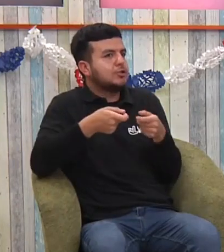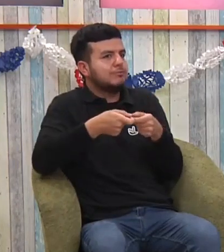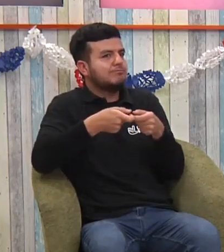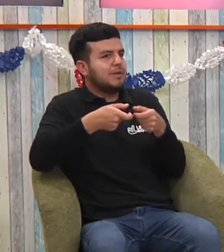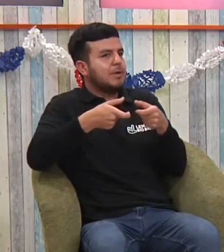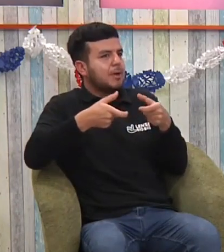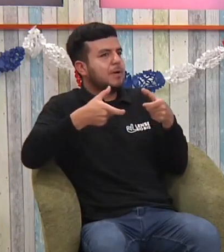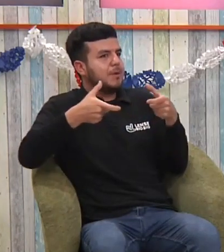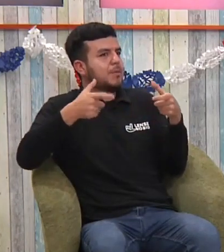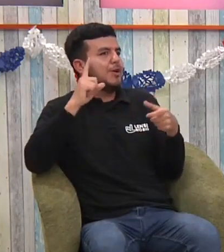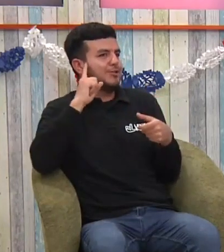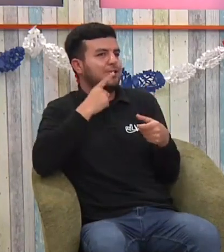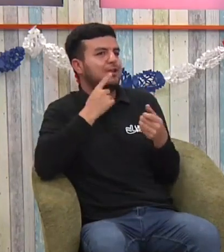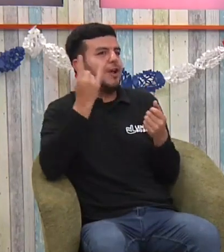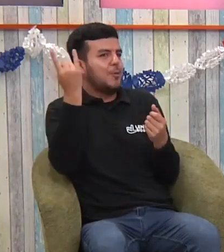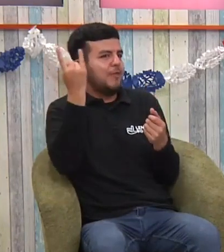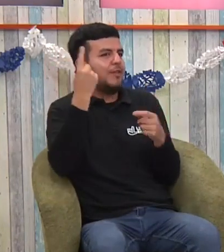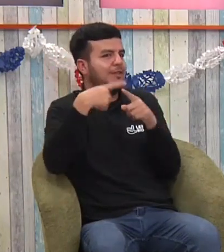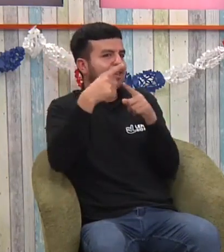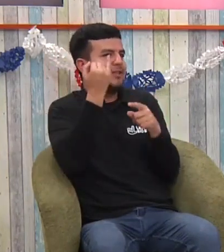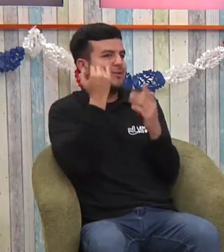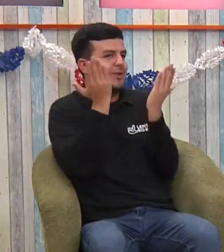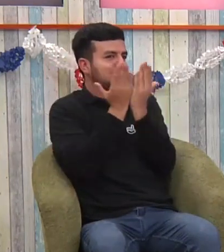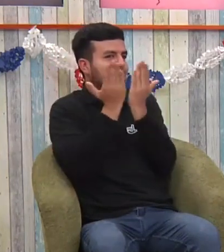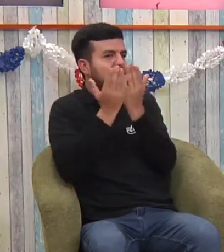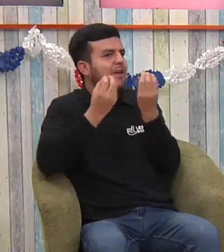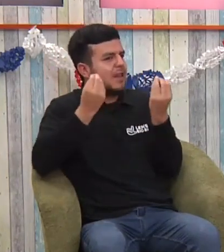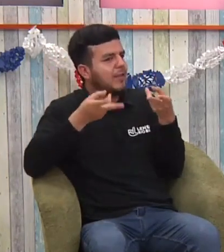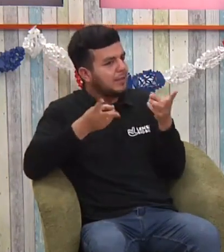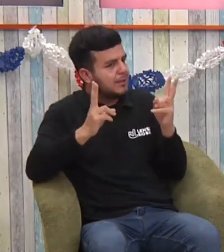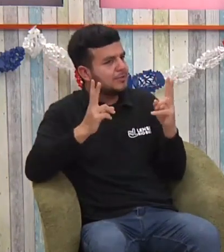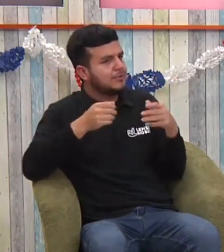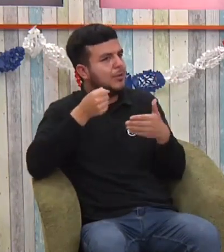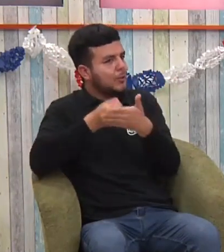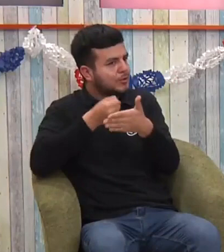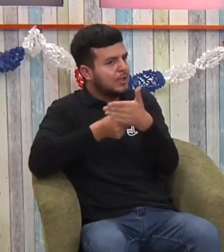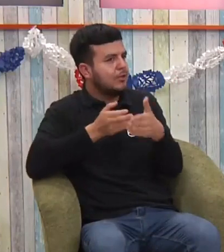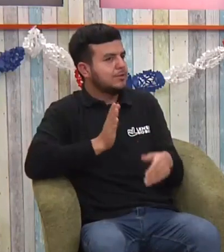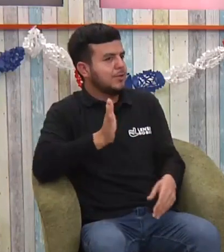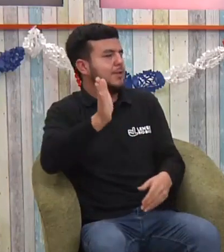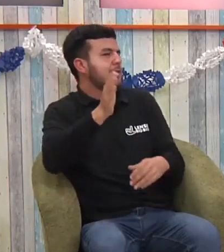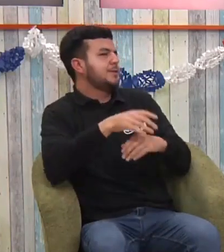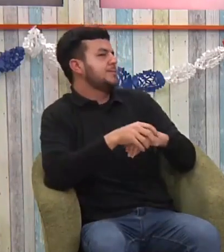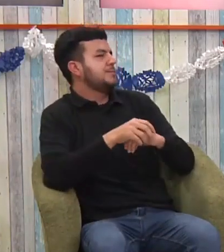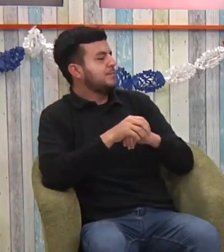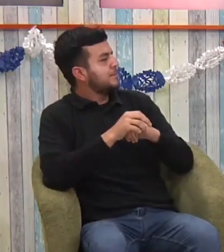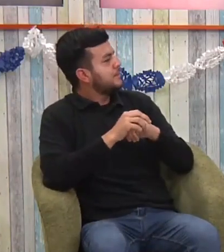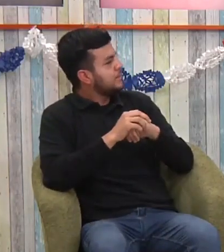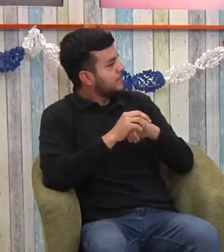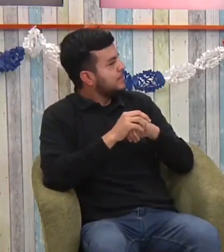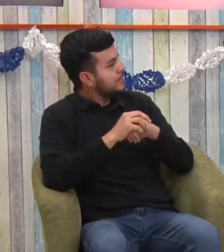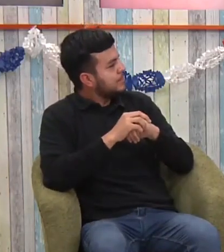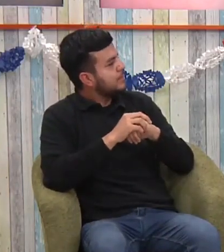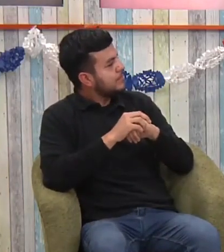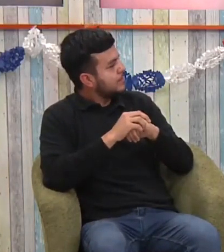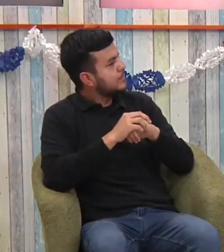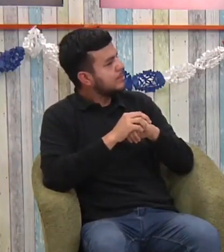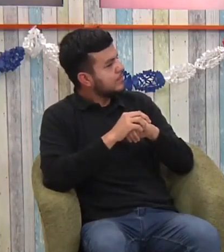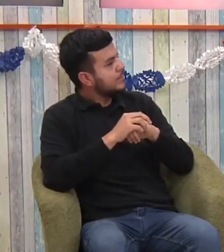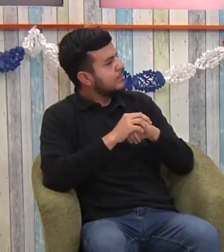eso, era algo que no se veía, hoy día sí está presente, incluso en las instituciones de educación superior, reconociendo que es un derecho, finalmente. Oye, me